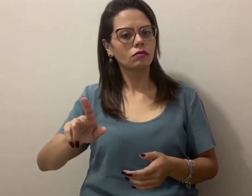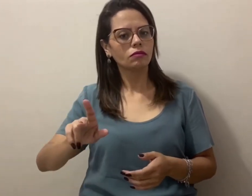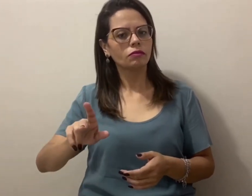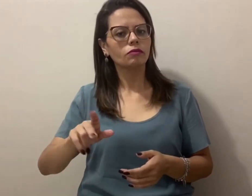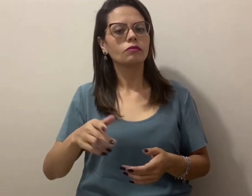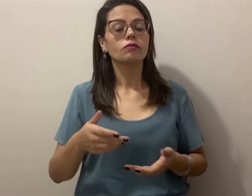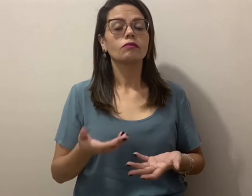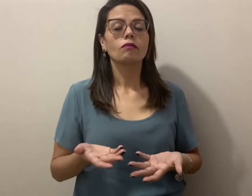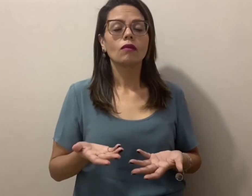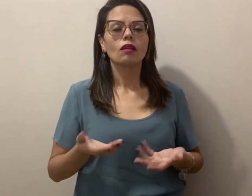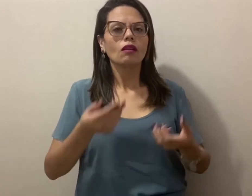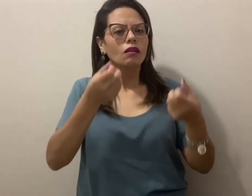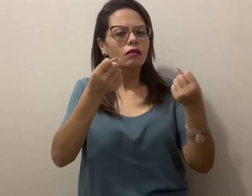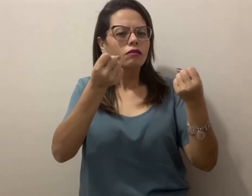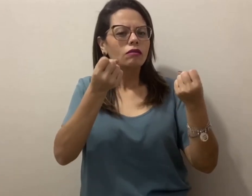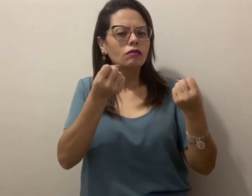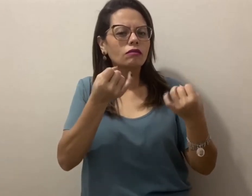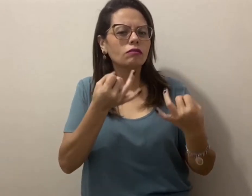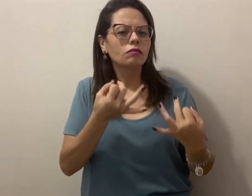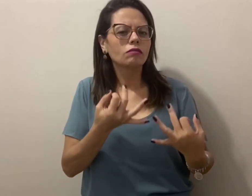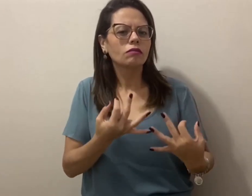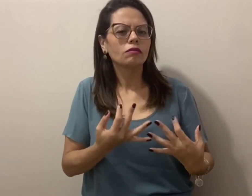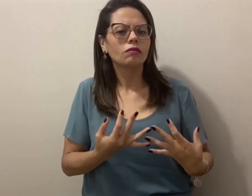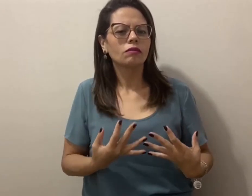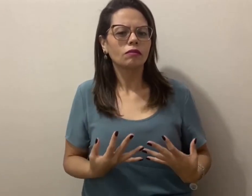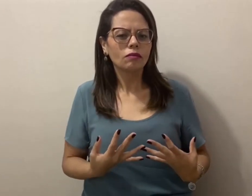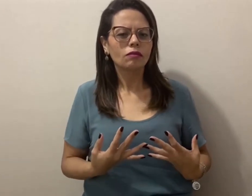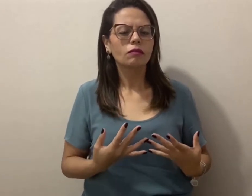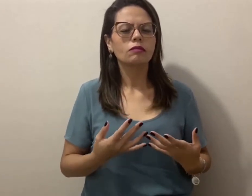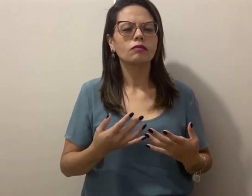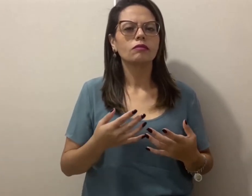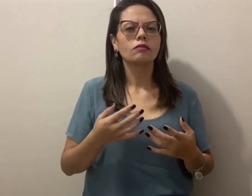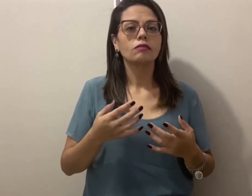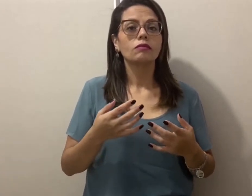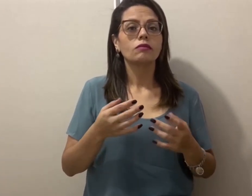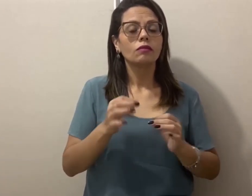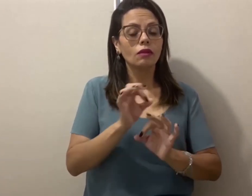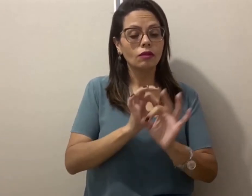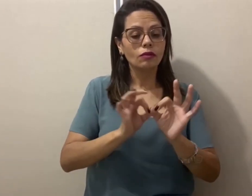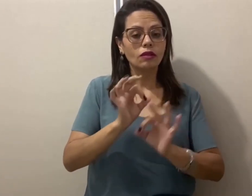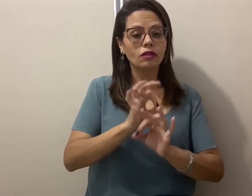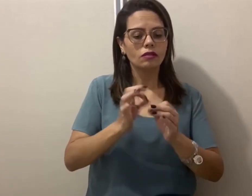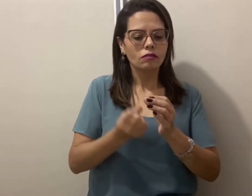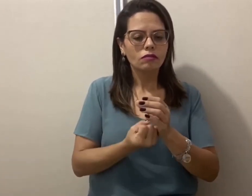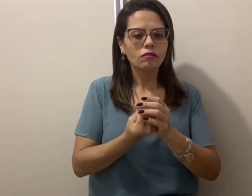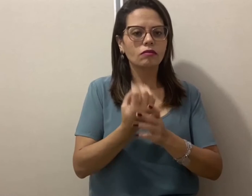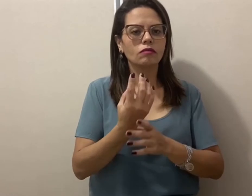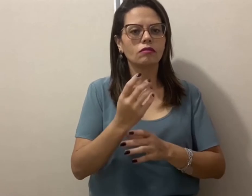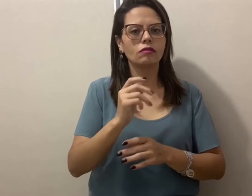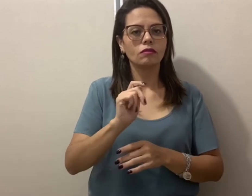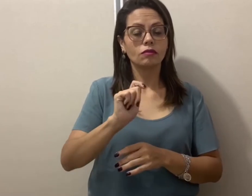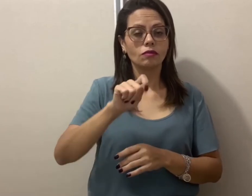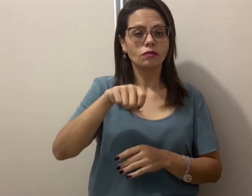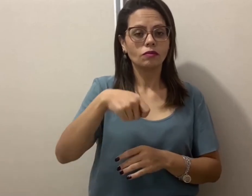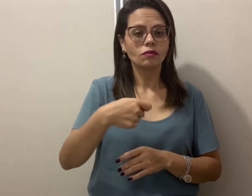Há algumas possibilidades. Eu vou rapidamente mostrar, explicar para vocês como se